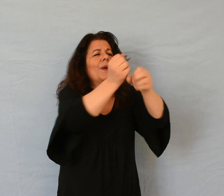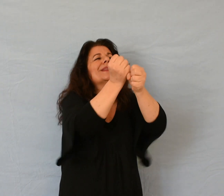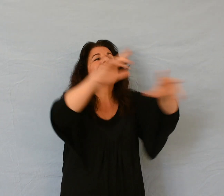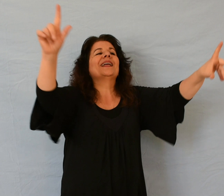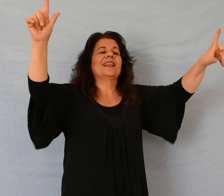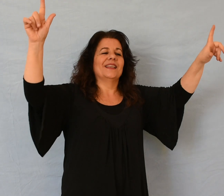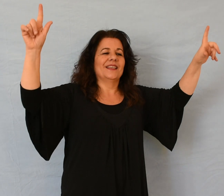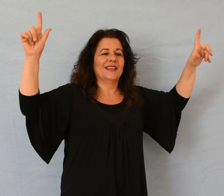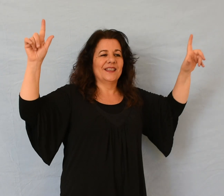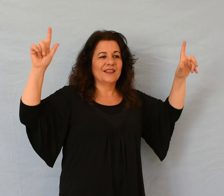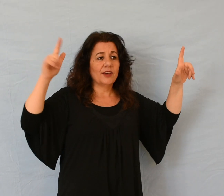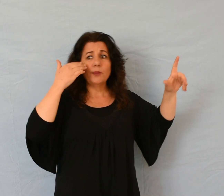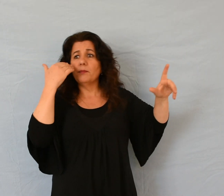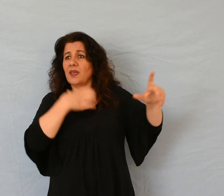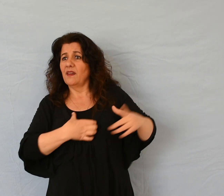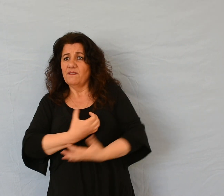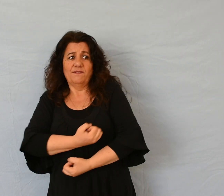en vie aux jours de famine.